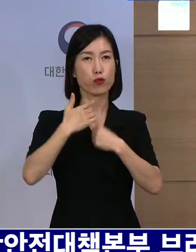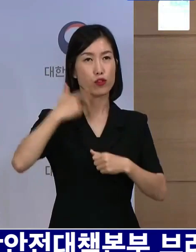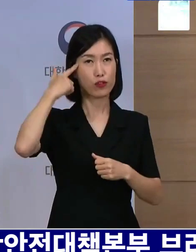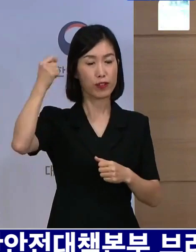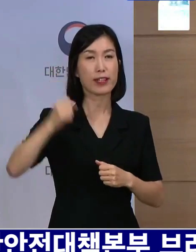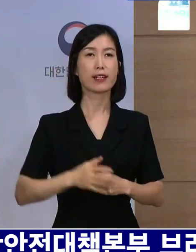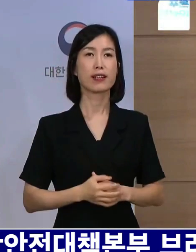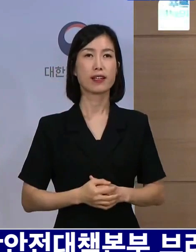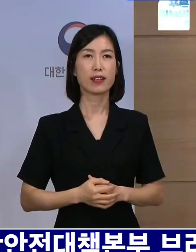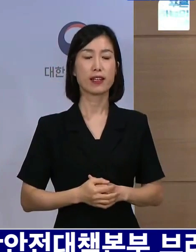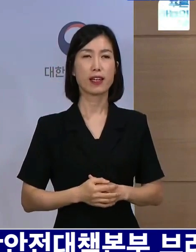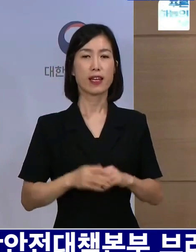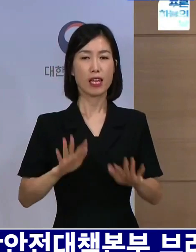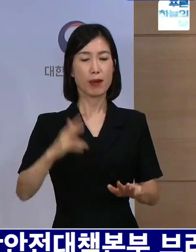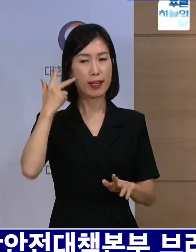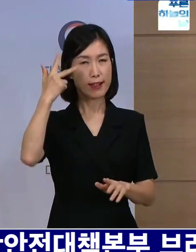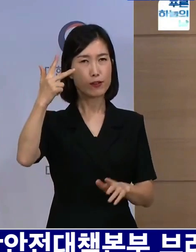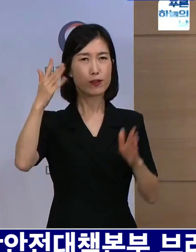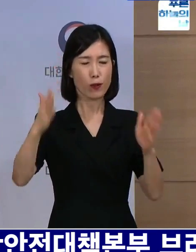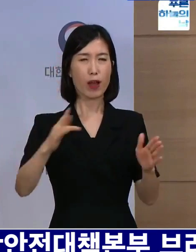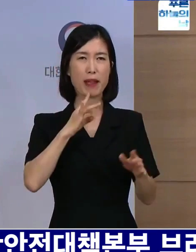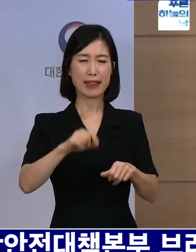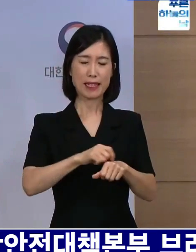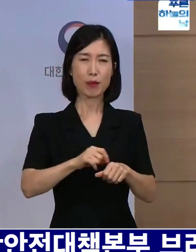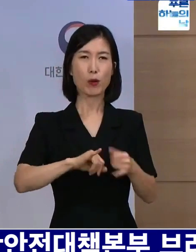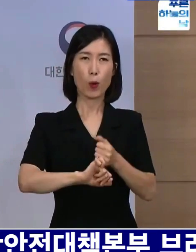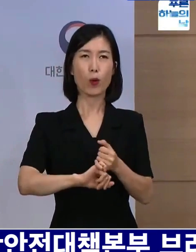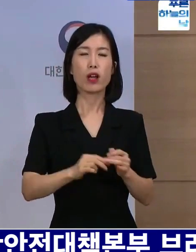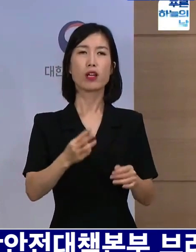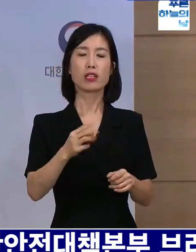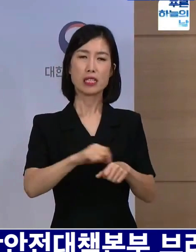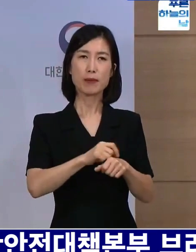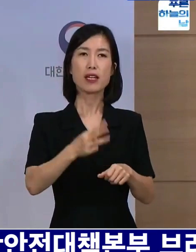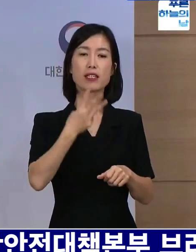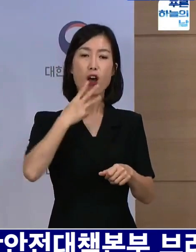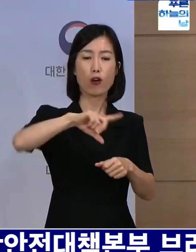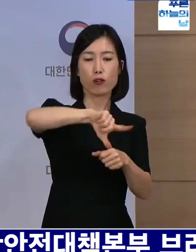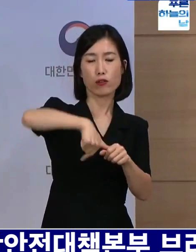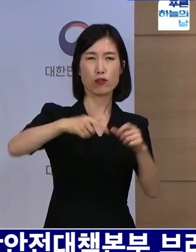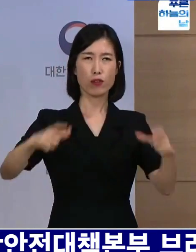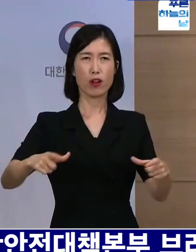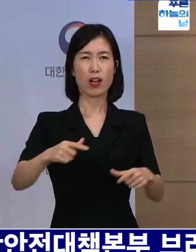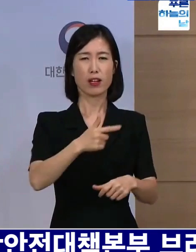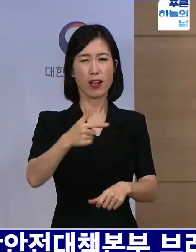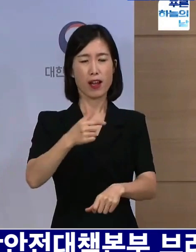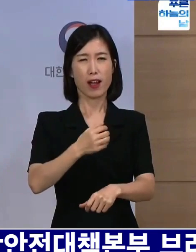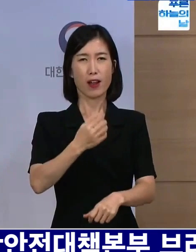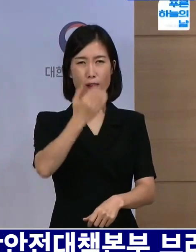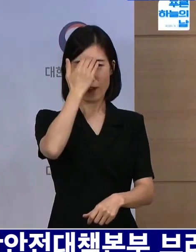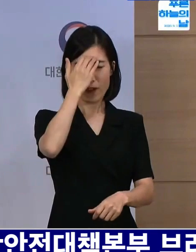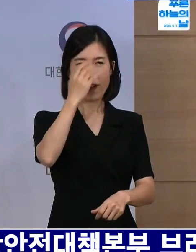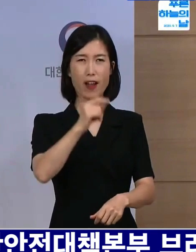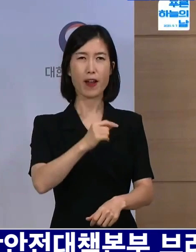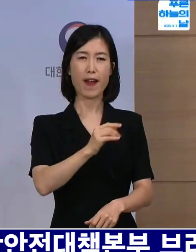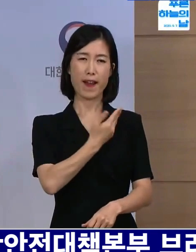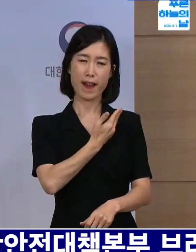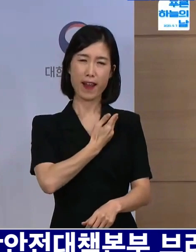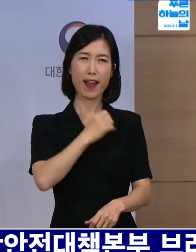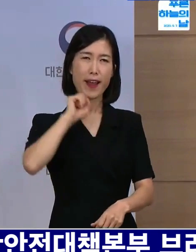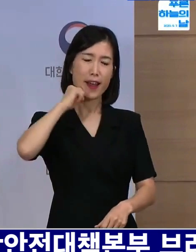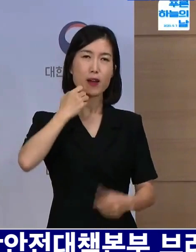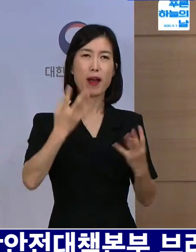저희가 금주 한 주 동안만 특히 수도권의 경우 많은 분들의 어려움이 예상되는데도 불구하고